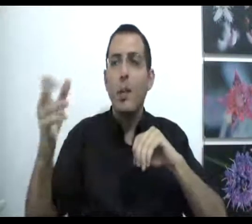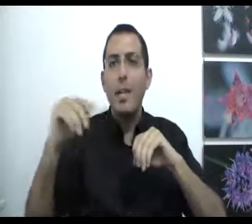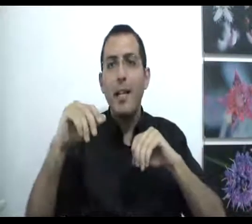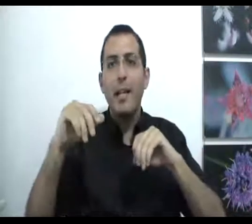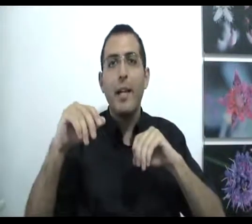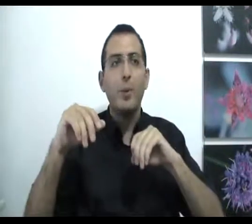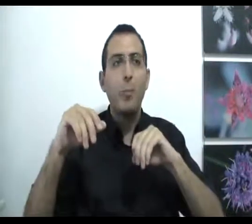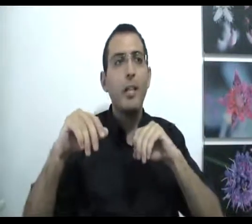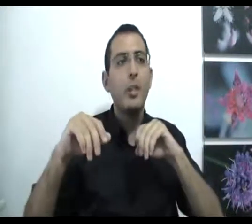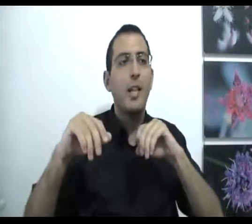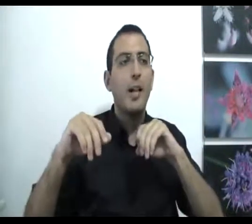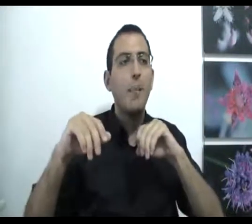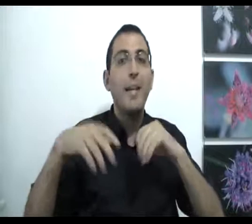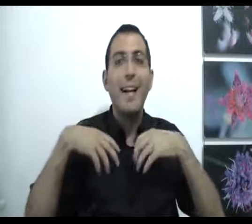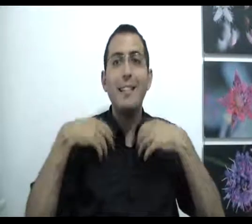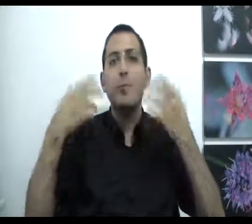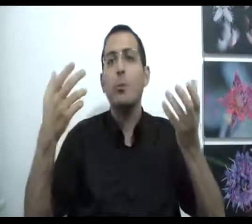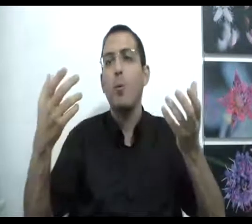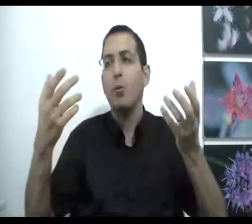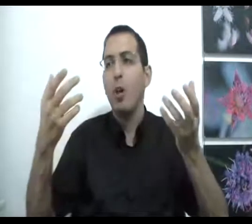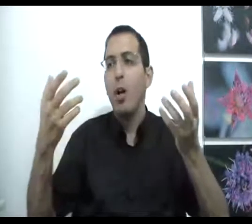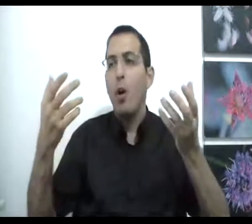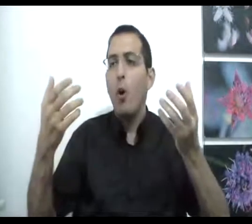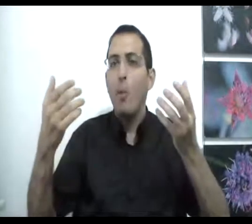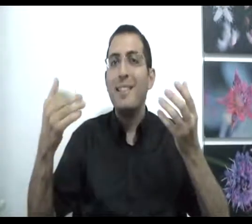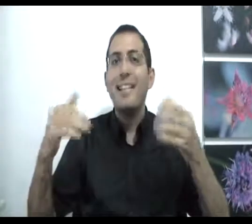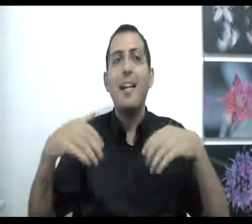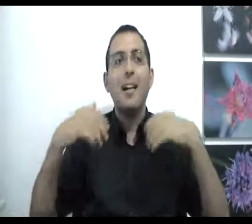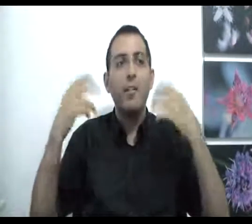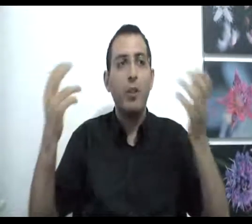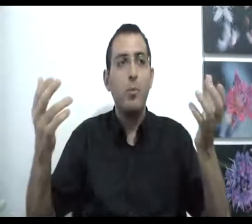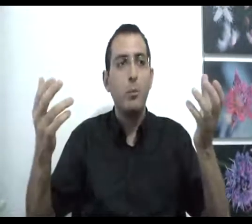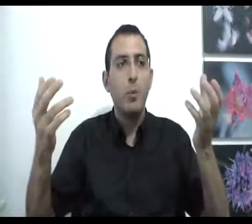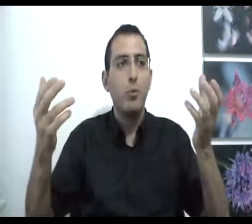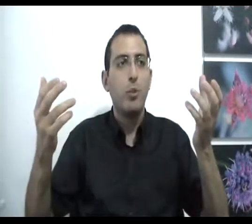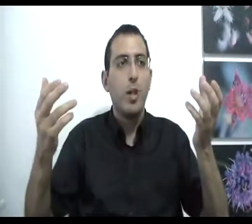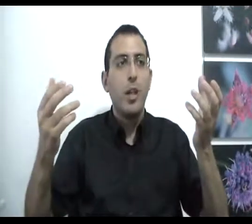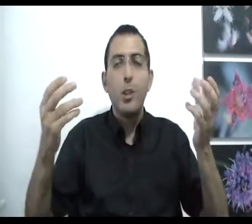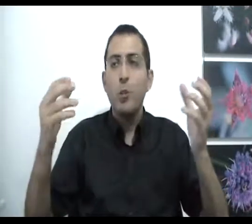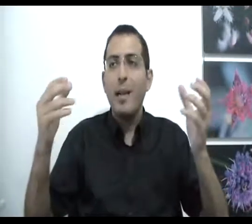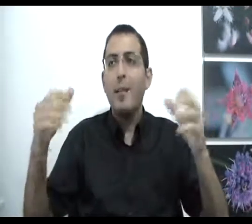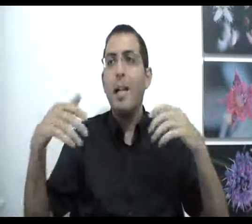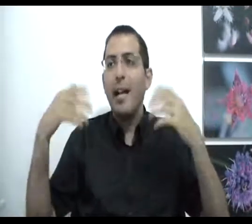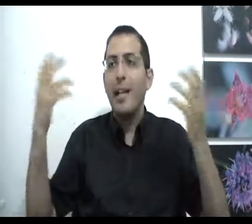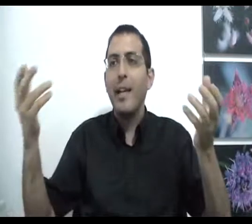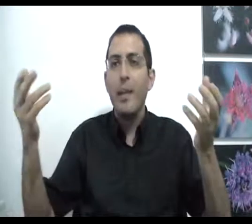למילה אני קיים זאת אומרת שכשאדם מייחס משמעות או מצליח לחוות משמעות כשהוא אומר את המילה אני קיים